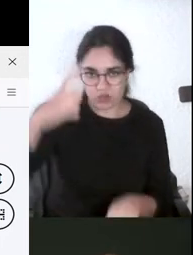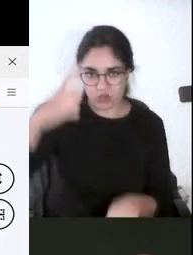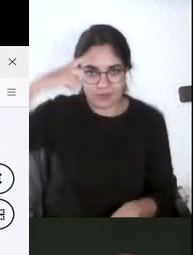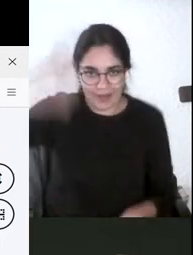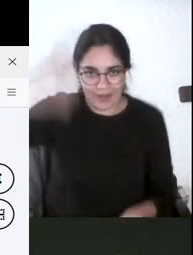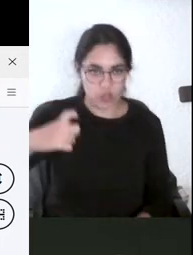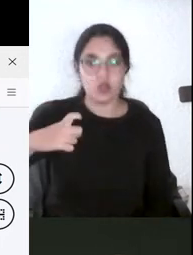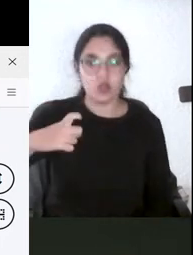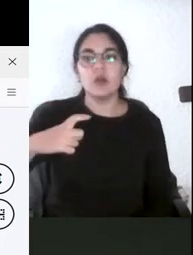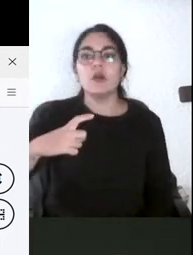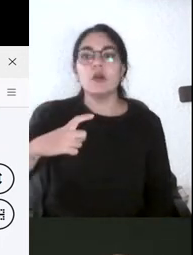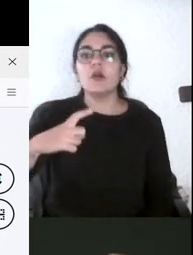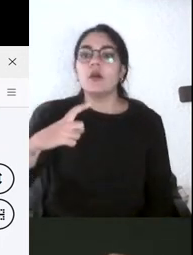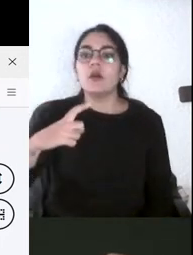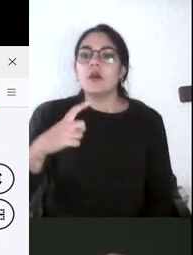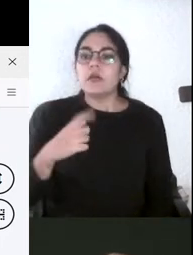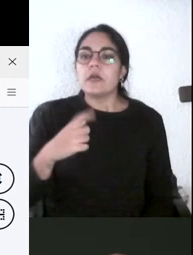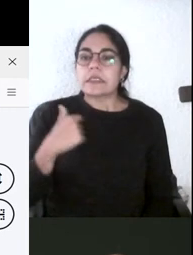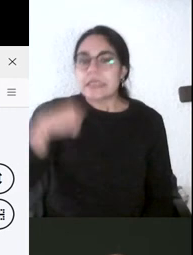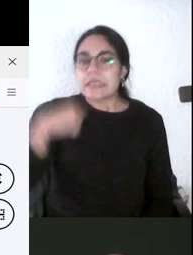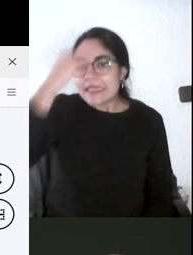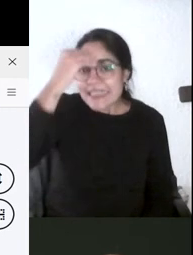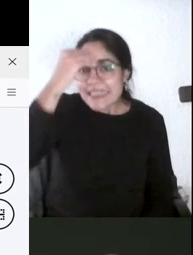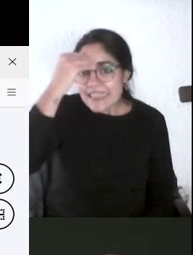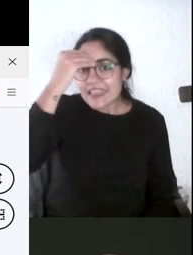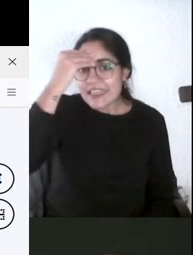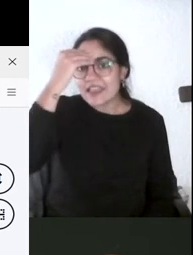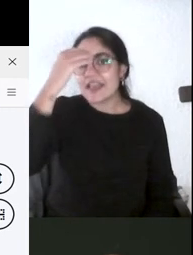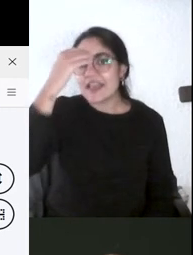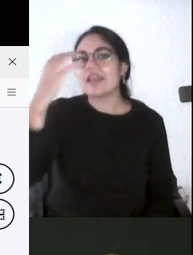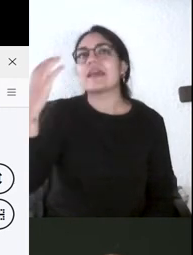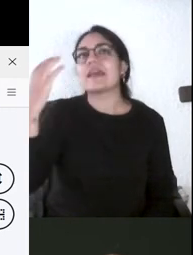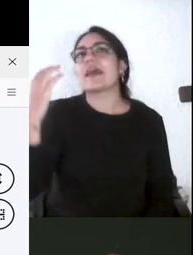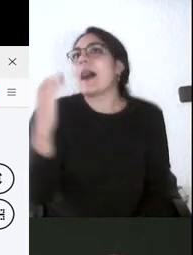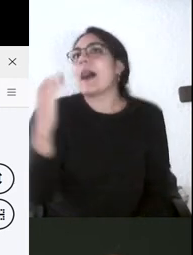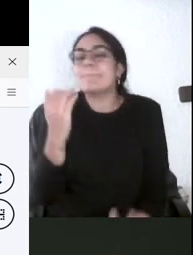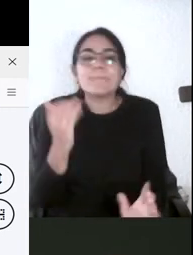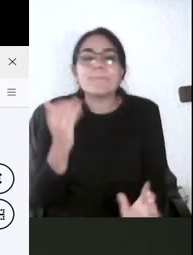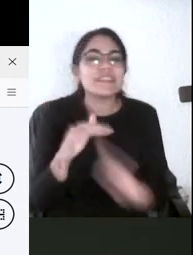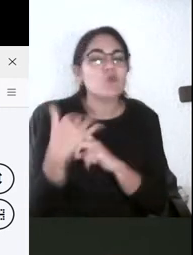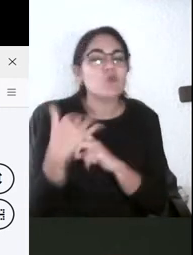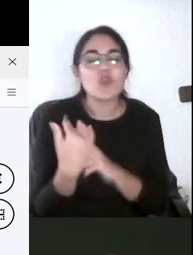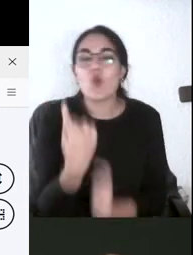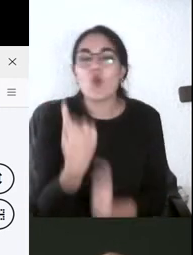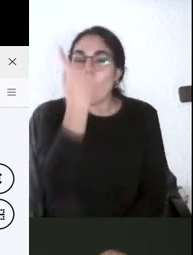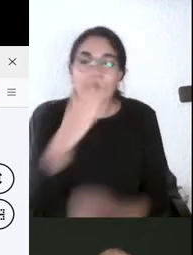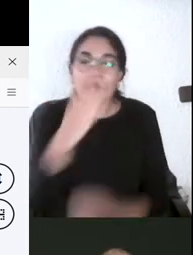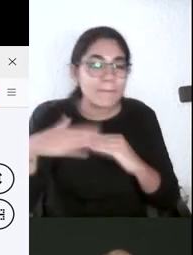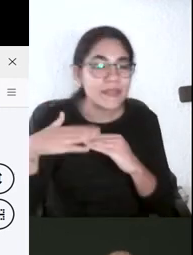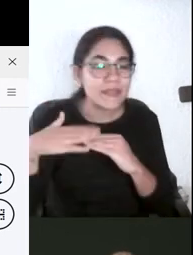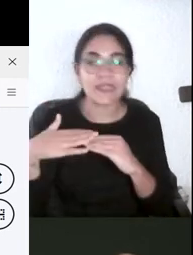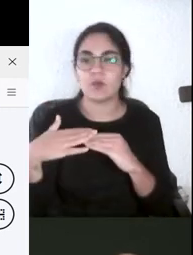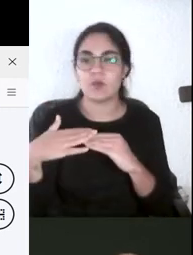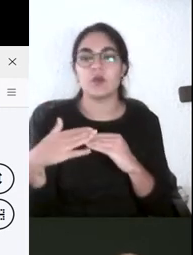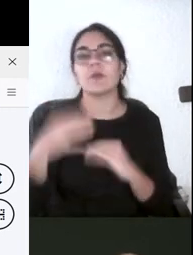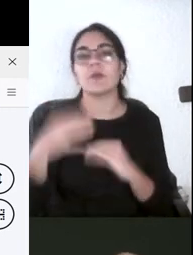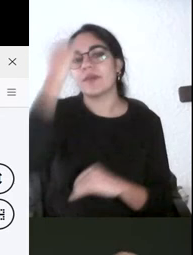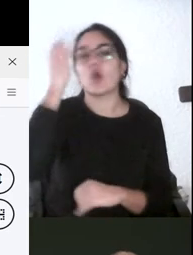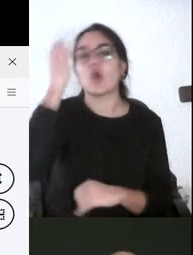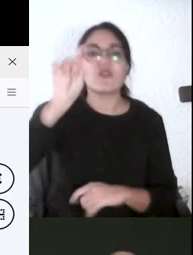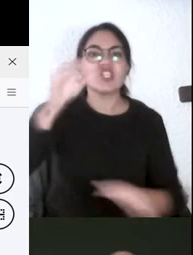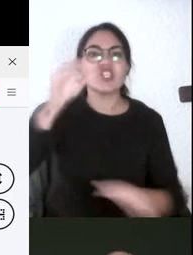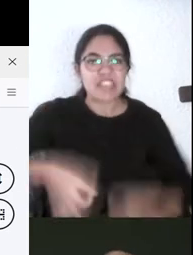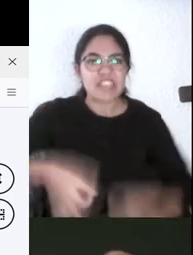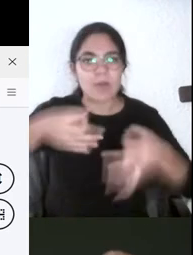en algún momento tiene que evaluar a alguien que no sea el profesor que han partido de la asignatura de hecho en el pasado esto